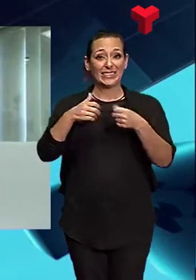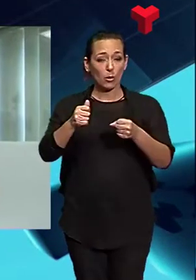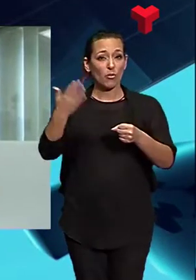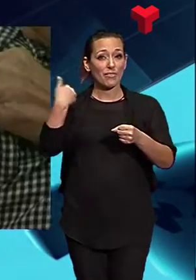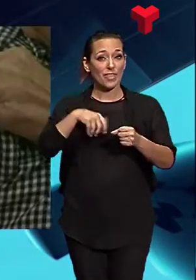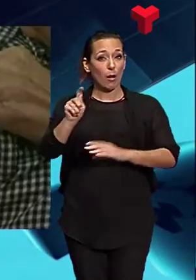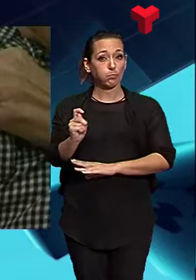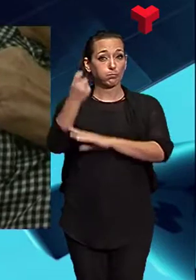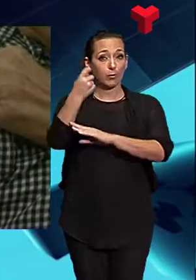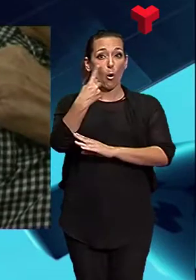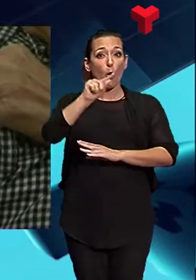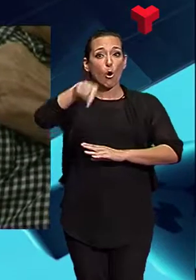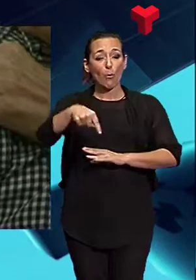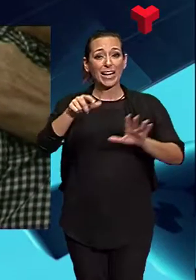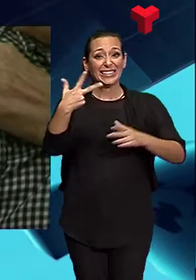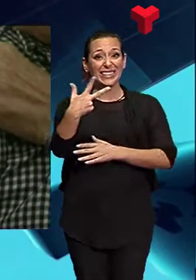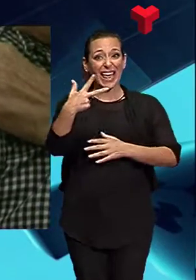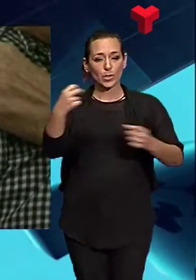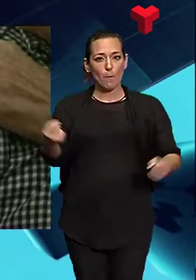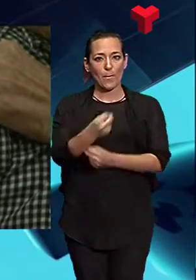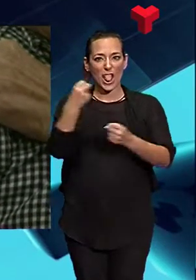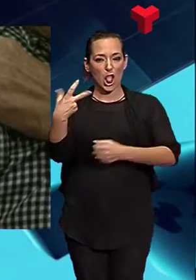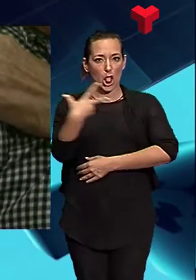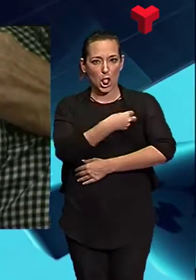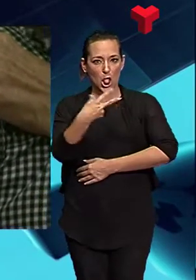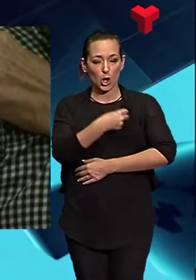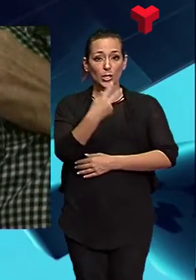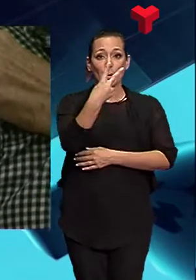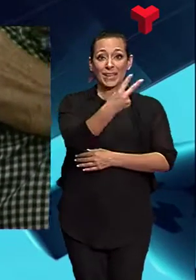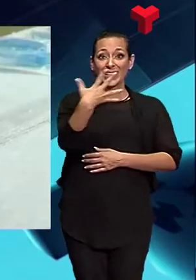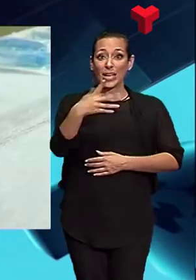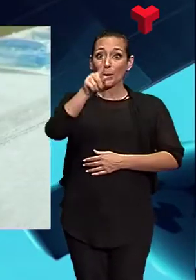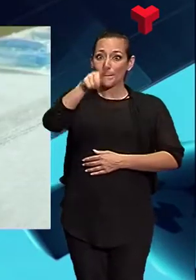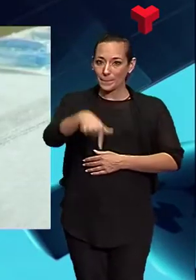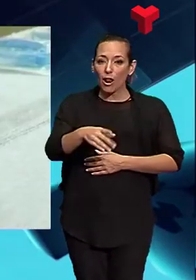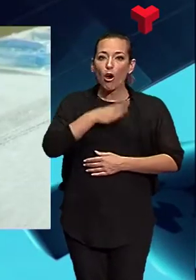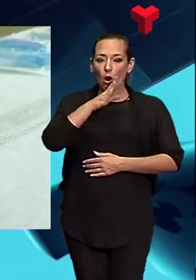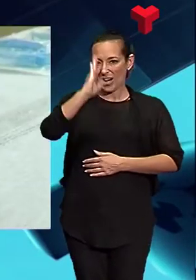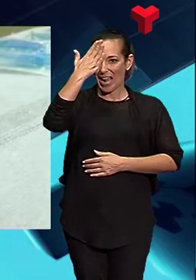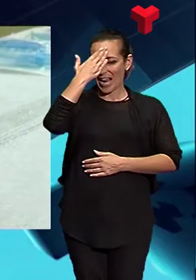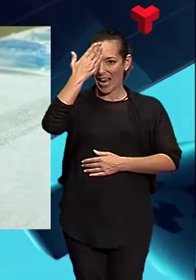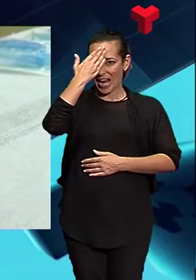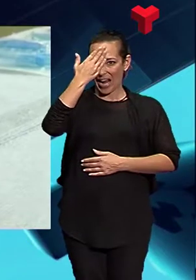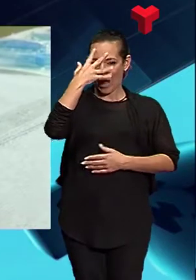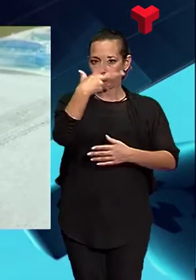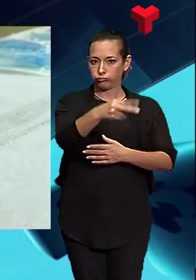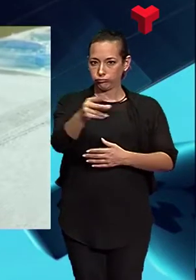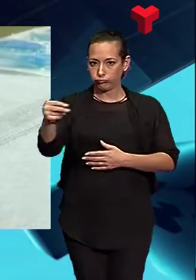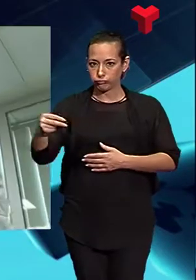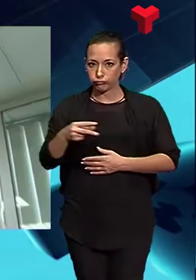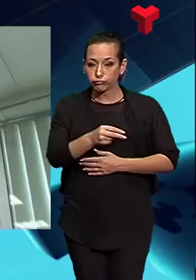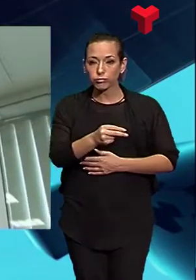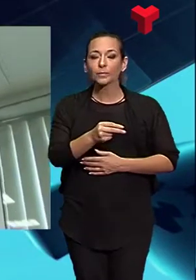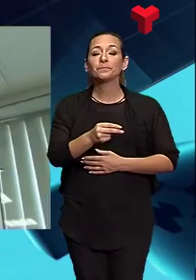,3 milions de dosis. 25.000 seran administrades als centres d'atenció primària i consultoris de mutua